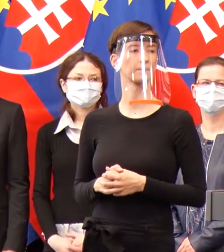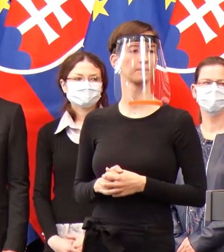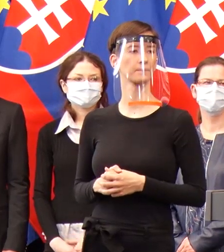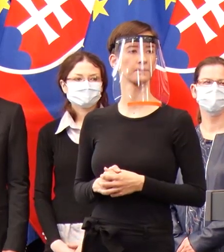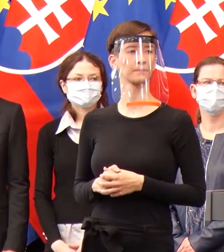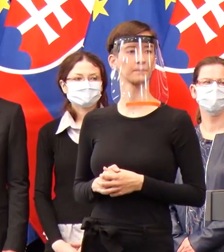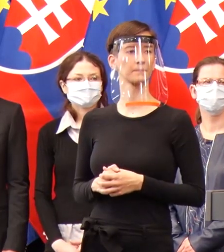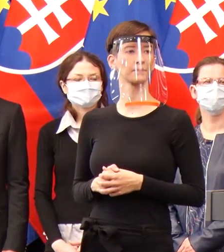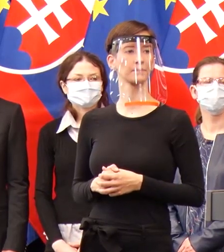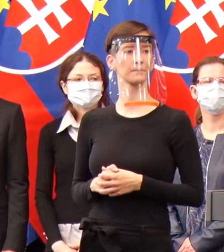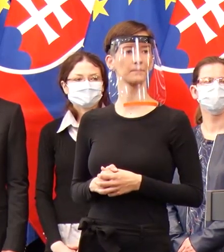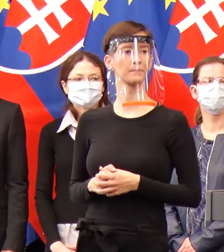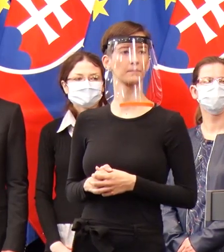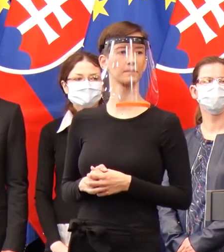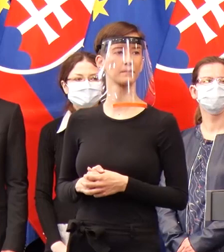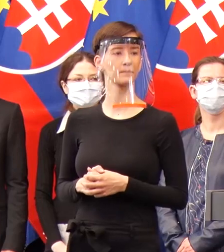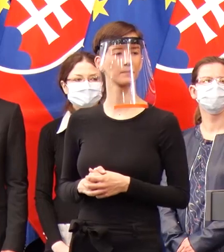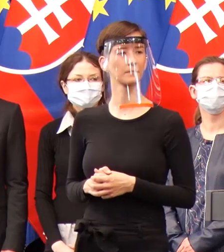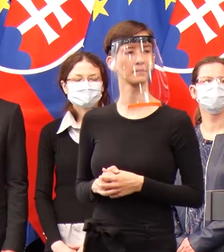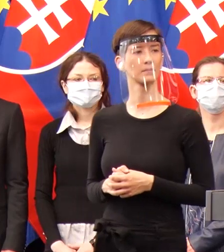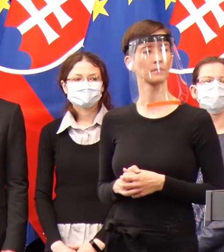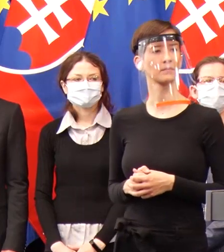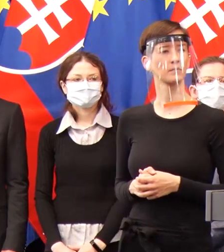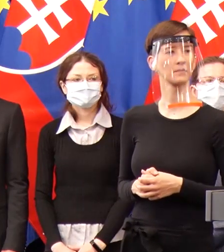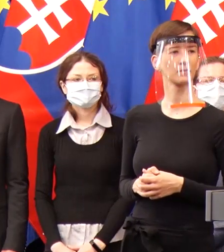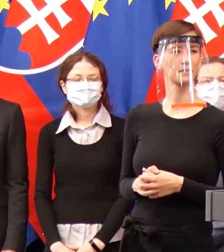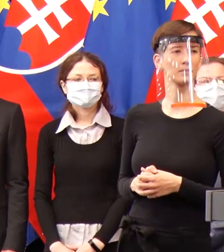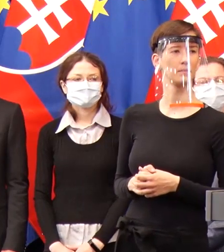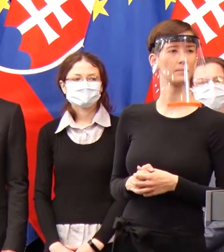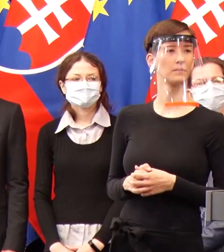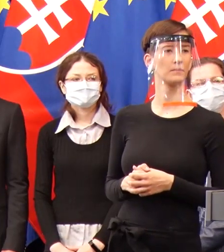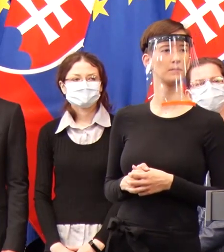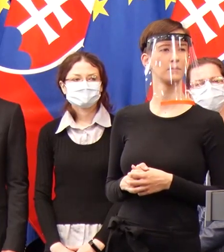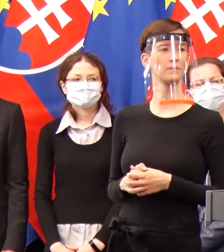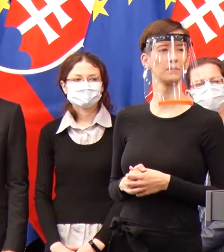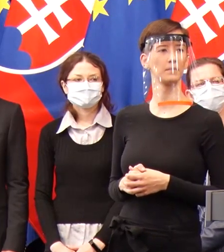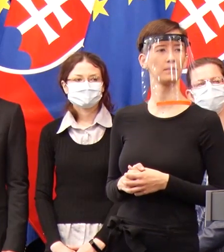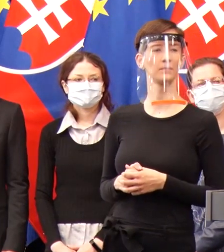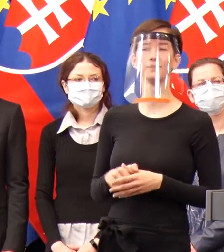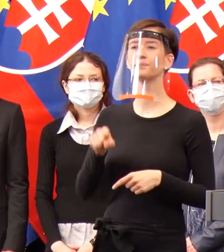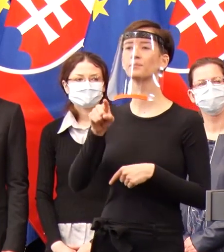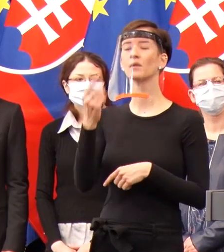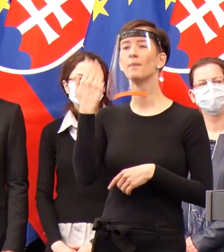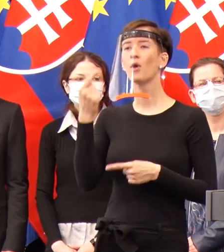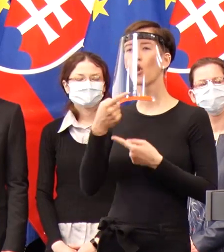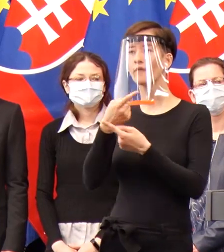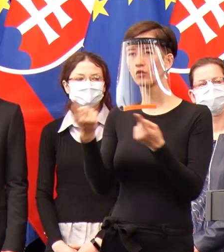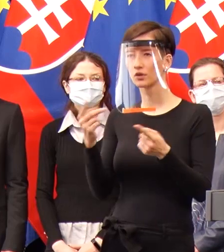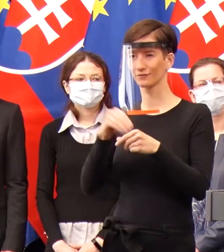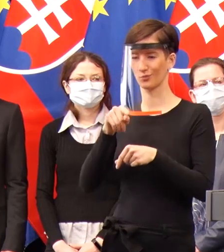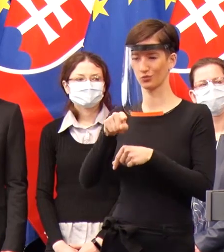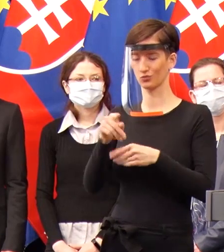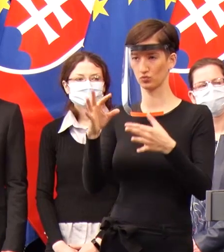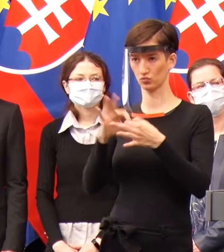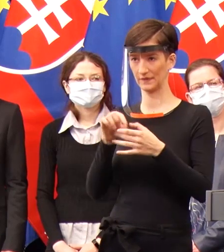Pán ministrík, by ste teda hovorili, že tieto testy sa budú venovať kv. tomu PCR testovaniu, teda potrebujeme ešte aj skúmavky a sety